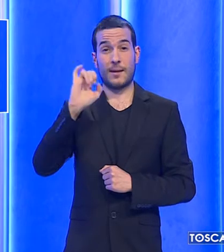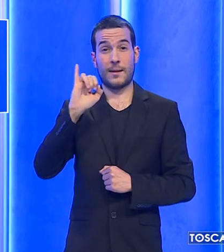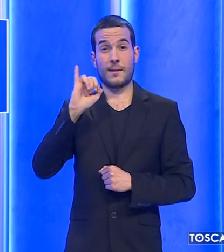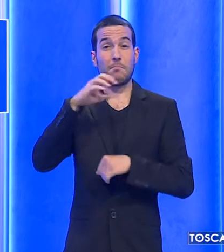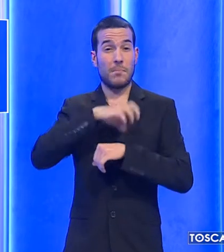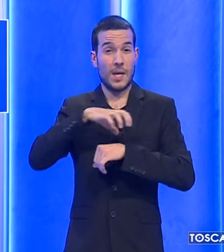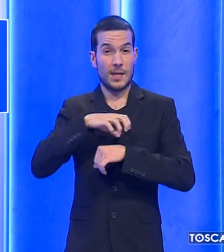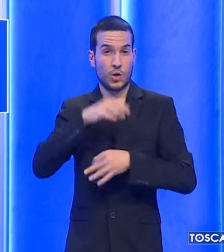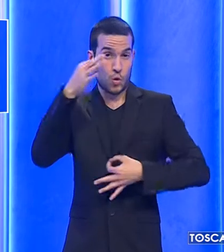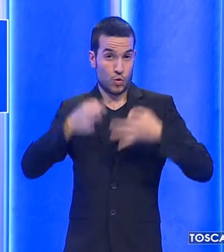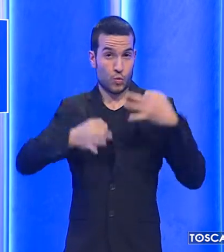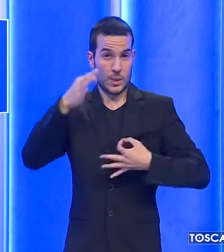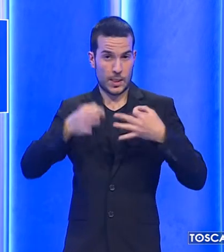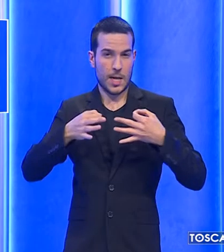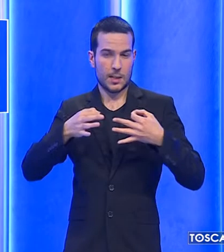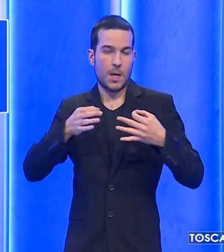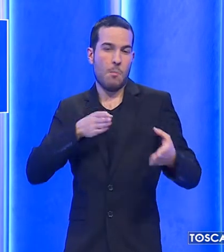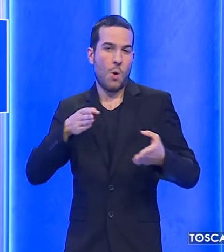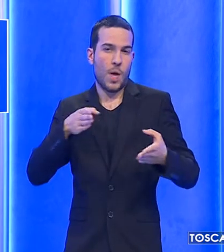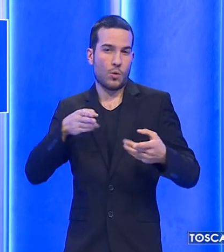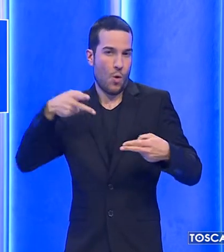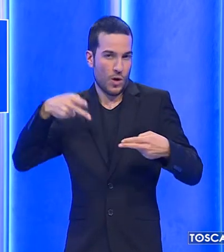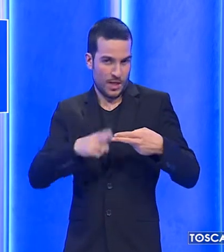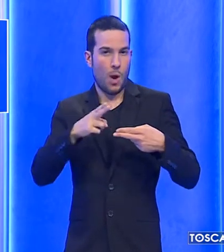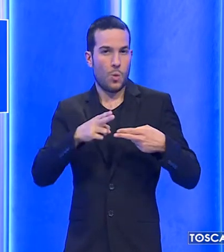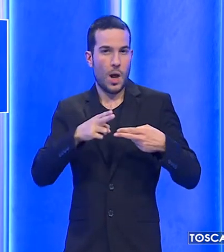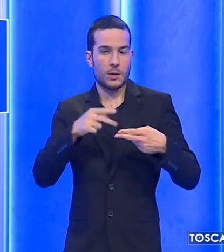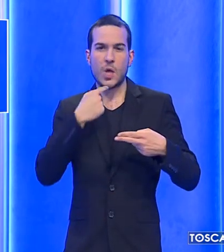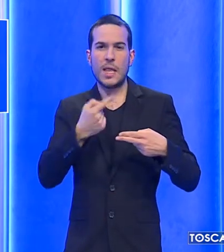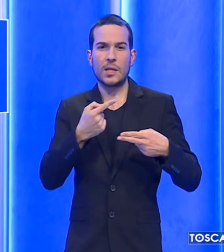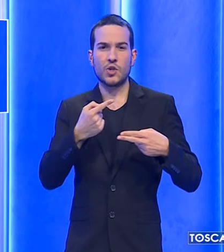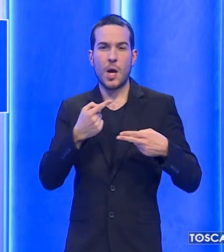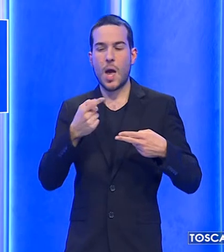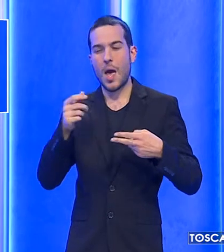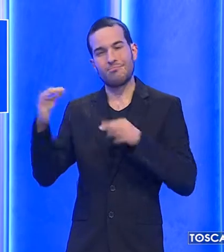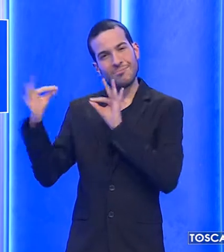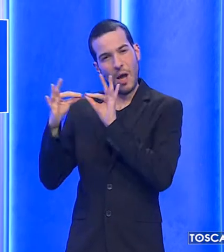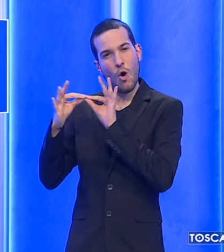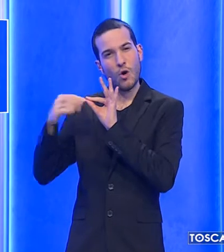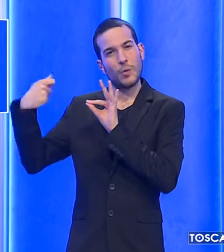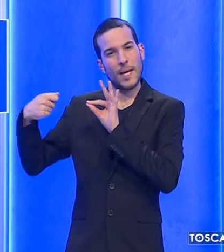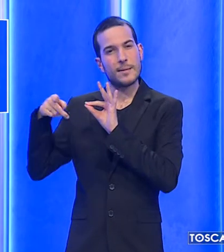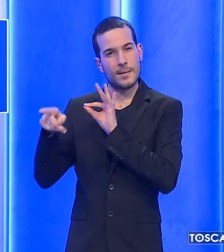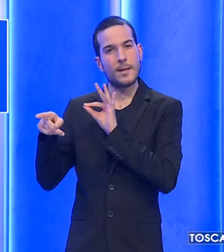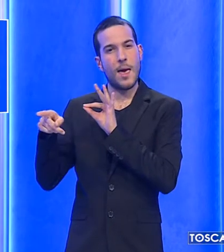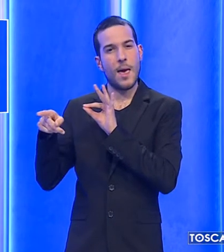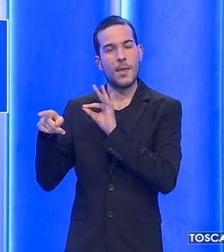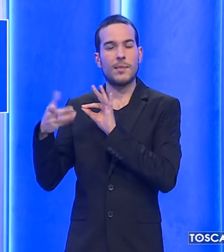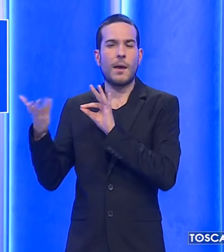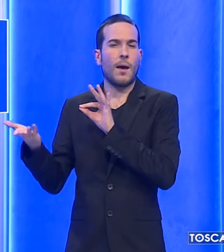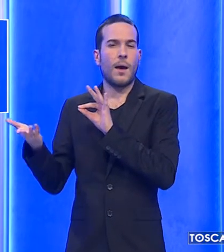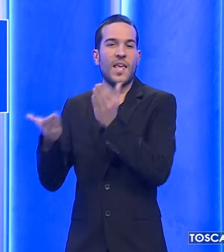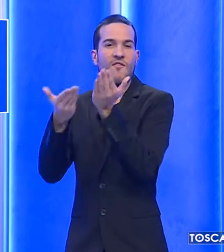parlando a margine della cerimonia, ha detto condivido le parole del Presidente Mattarella che, come al solito,